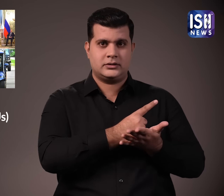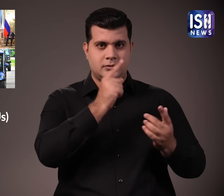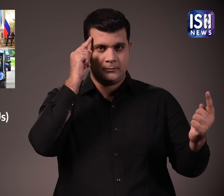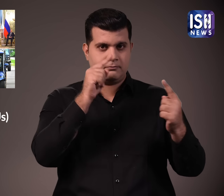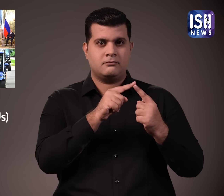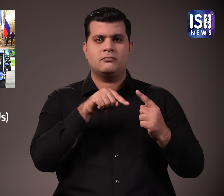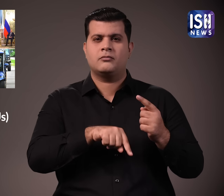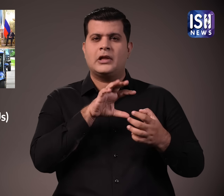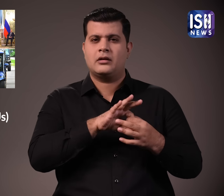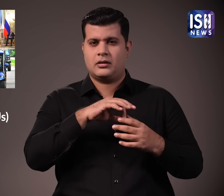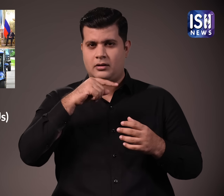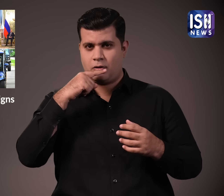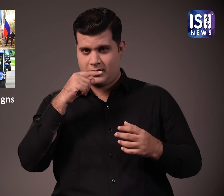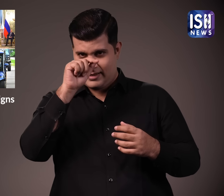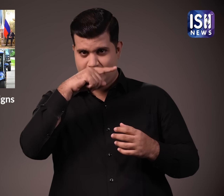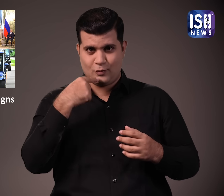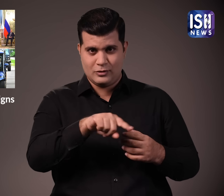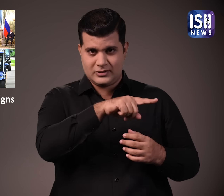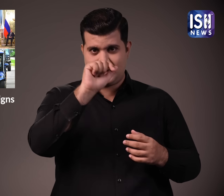जुड़े नौ MOU पर हस्ताक्षर किये